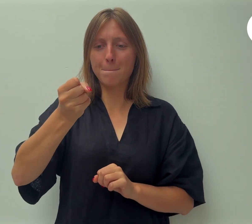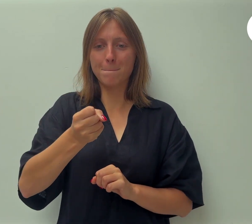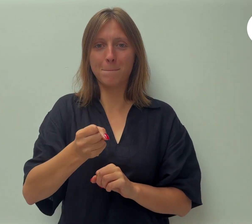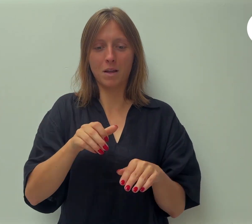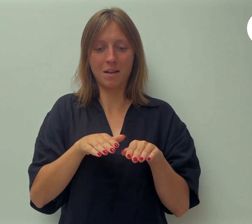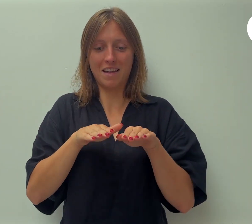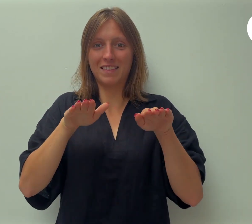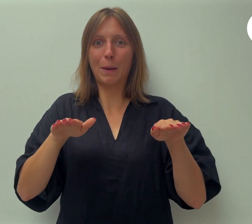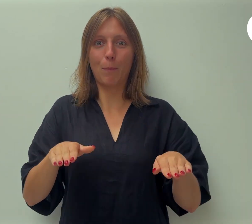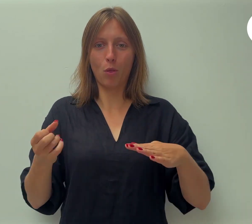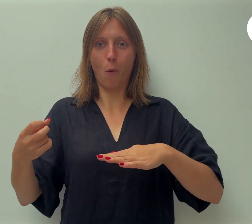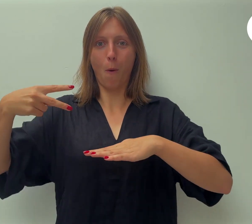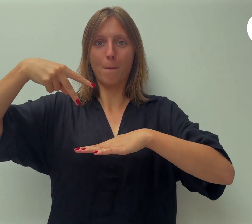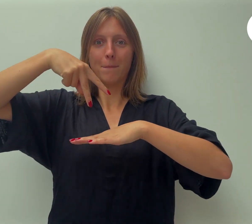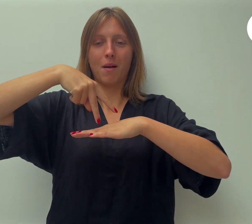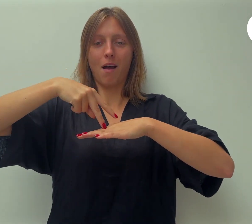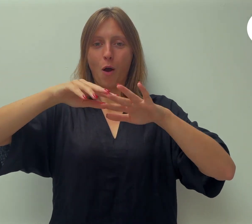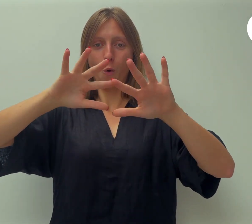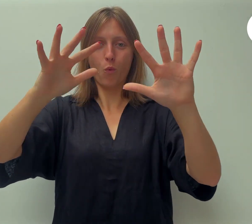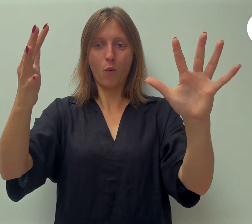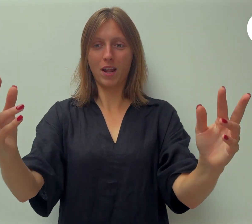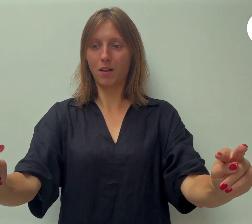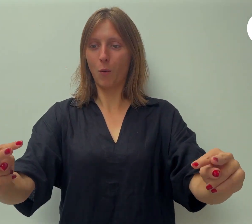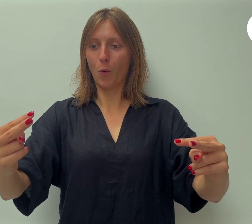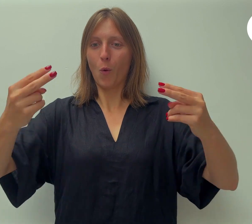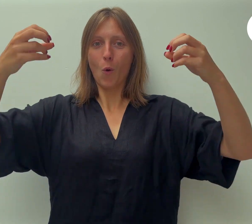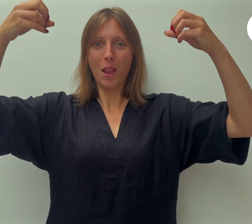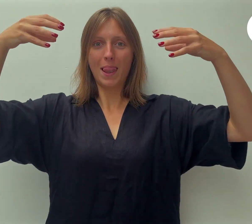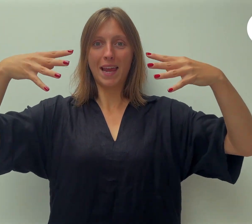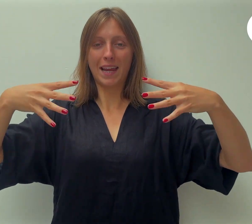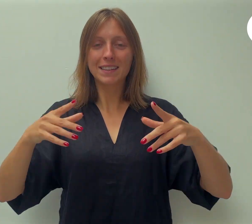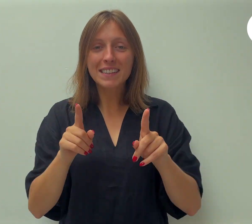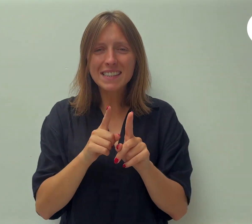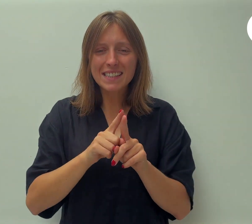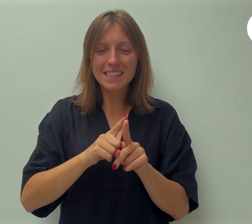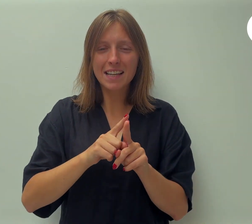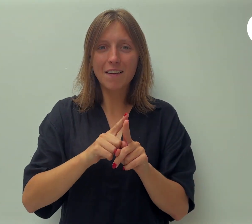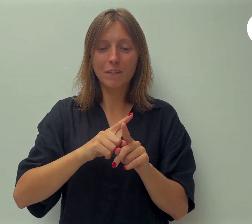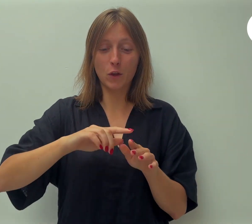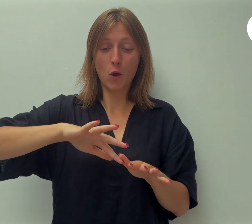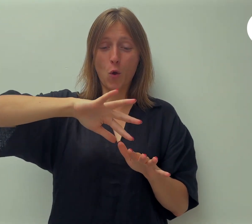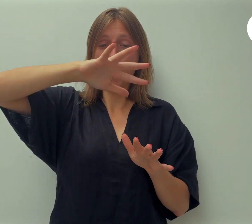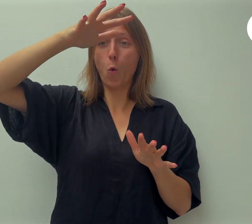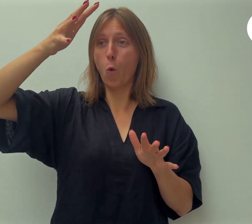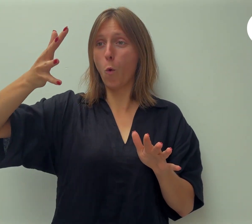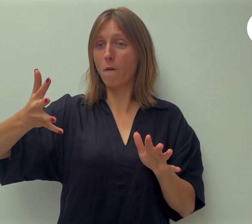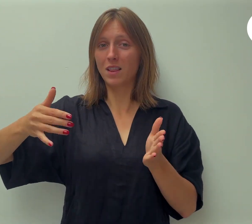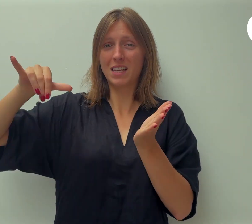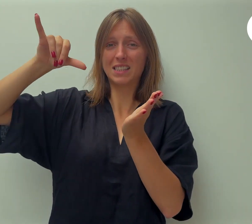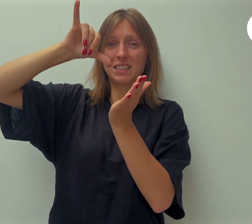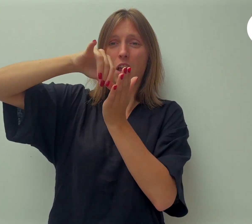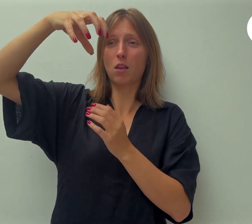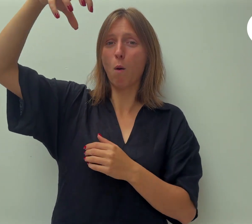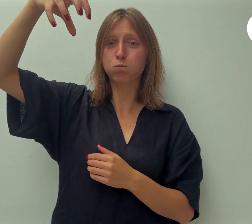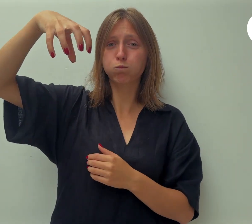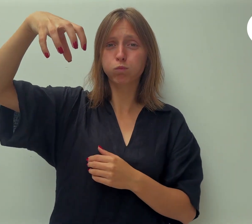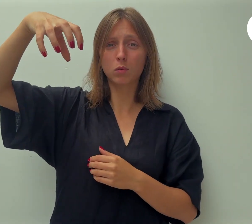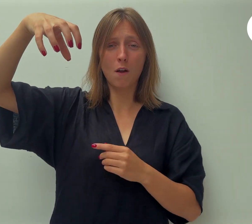de hele wereld. We zijn een stad op een heuvel die je al van ver ziet schijnen in een donker landschap.